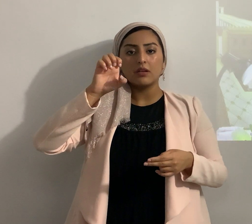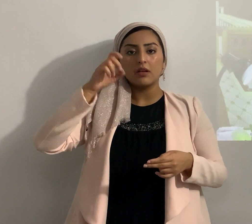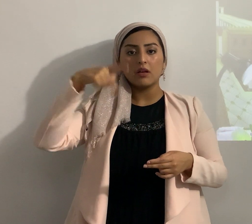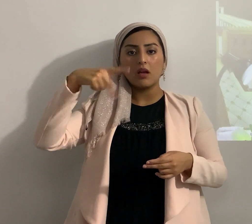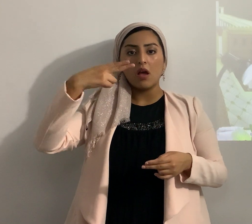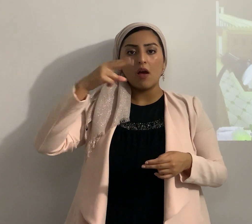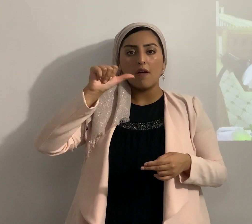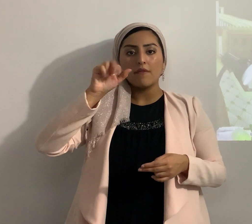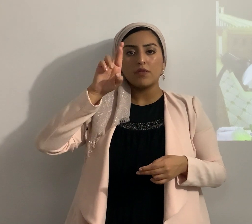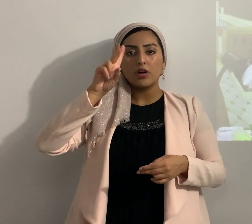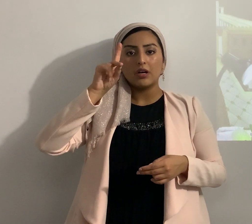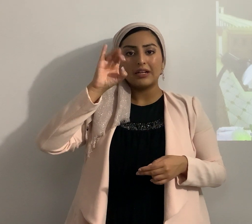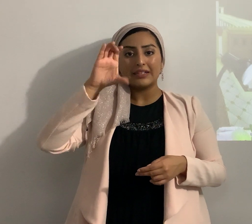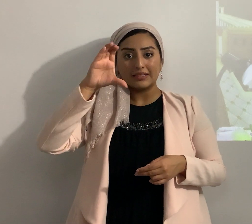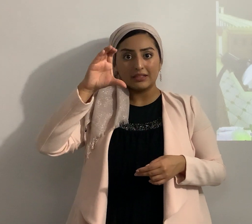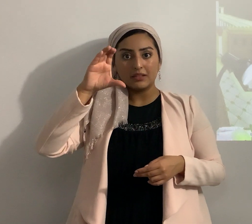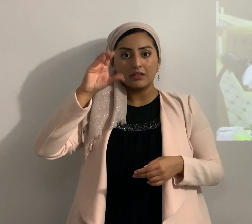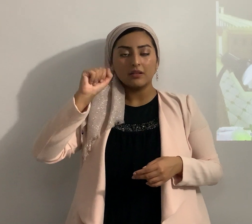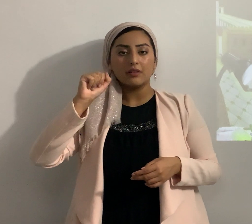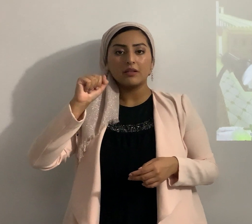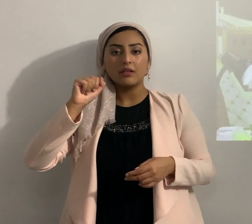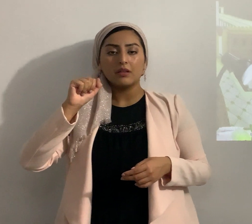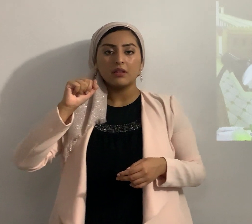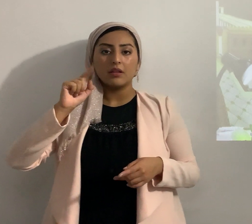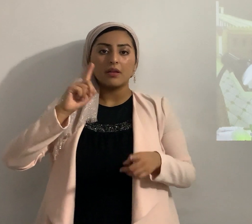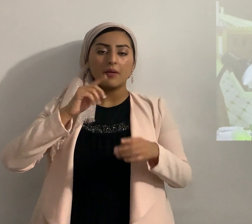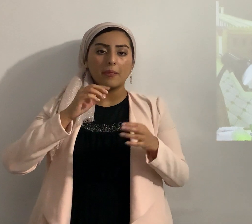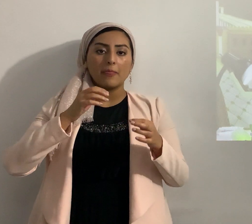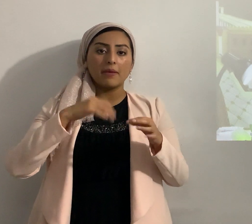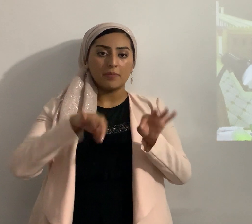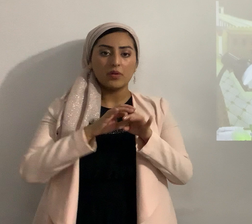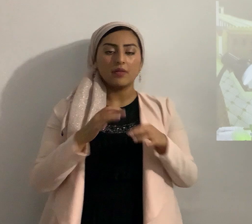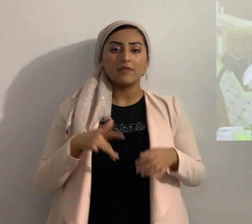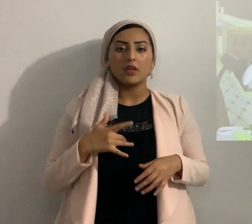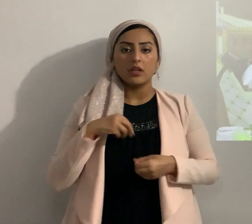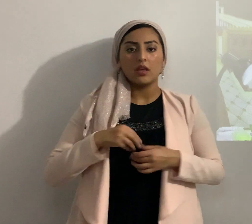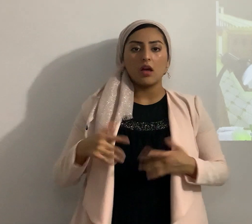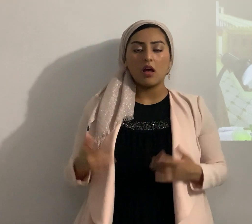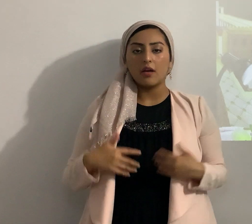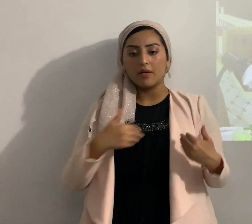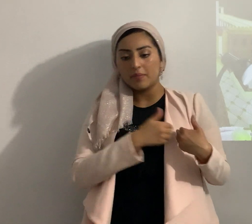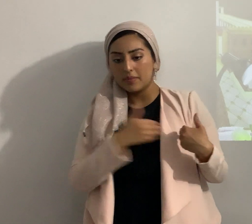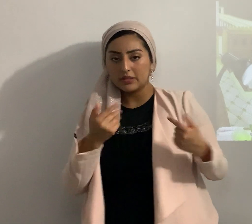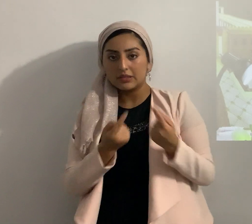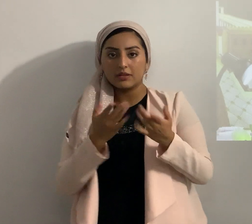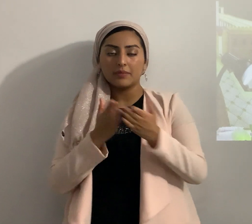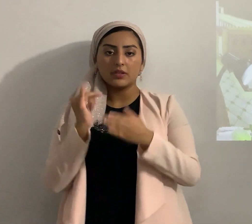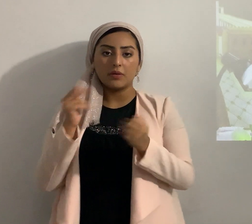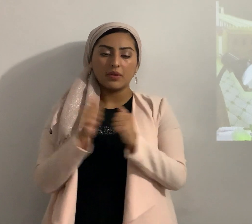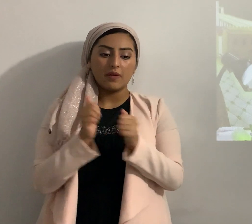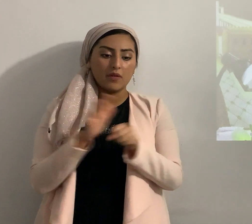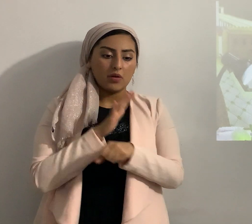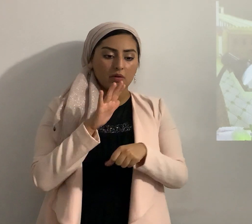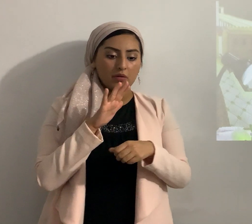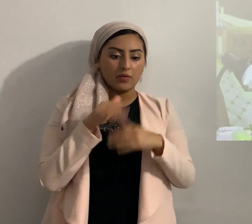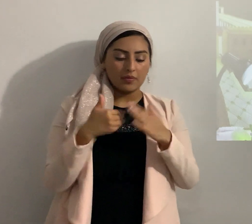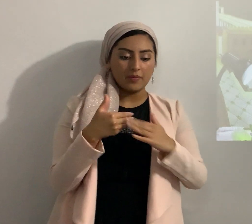tú sientas aquí en tu corazón del deseo de apartarte del pecado servir a Yahweh con todo el corazón el alma la fuerza la mente el ser